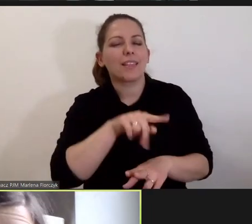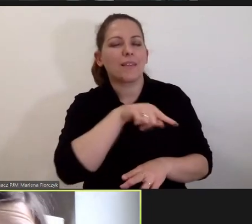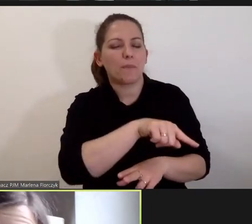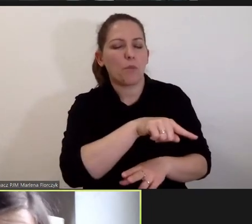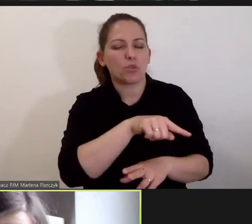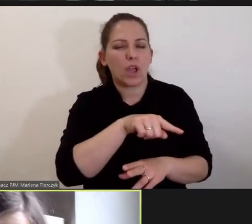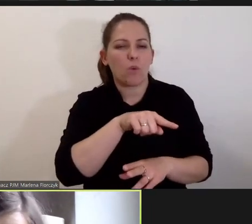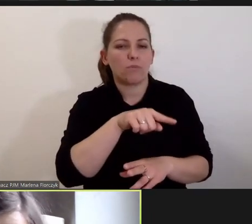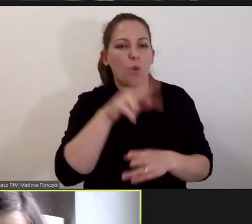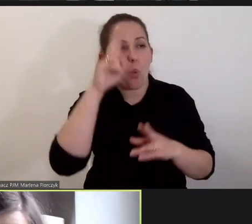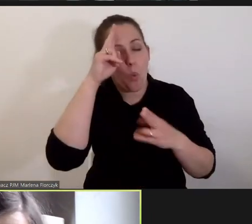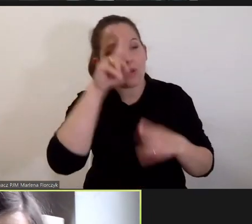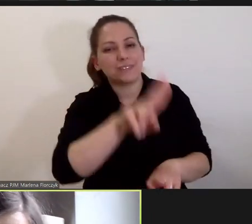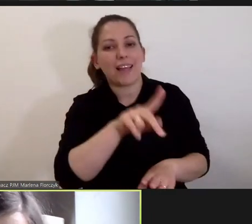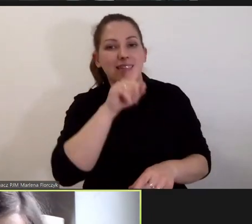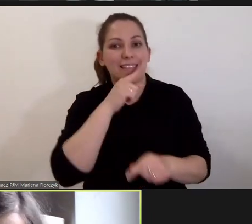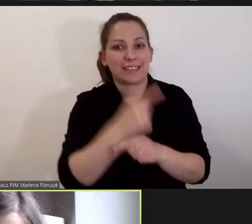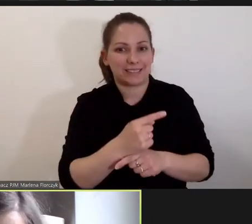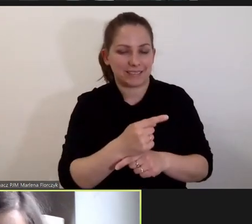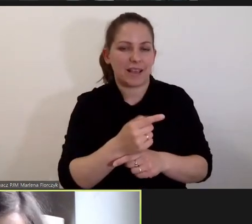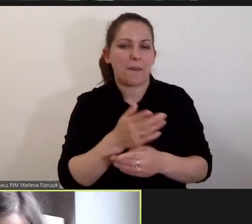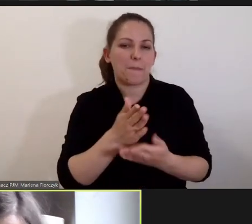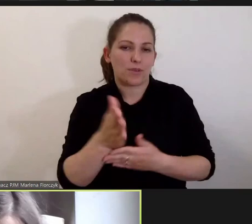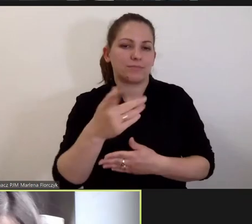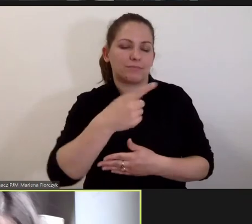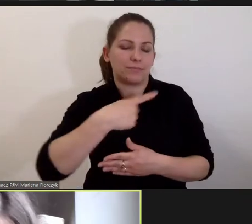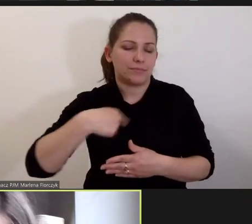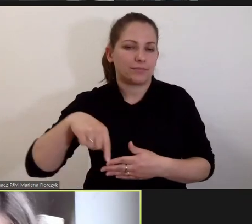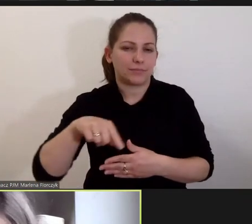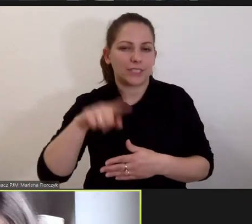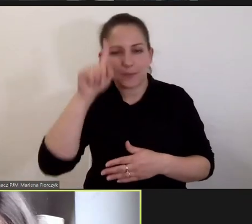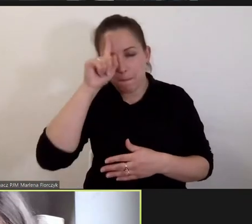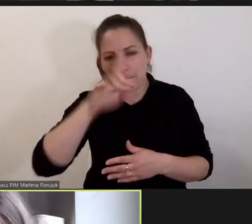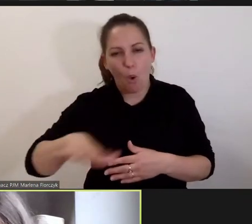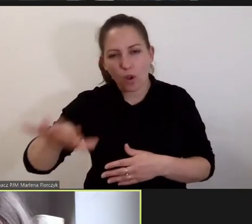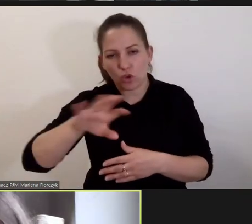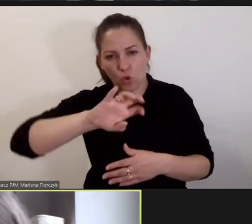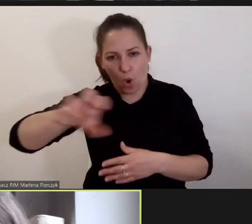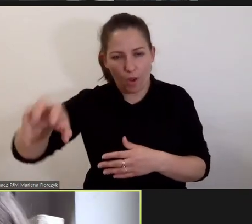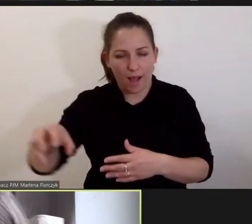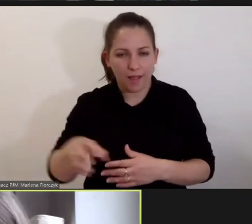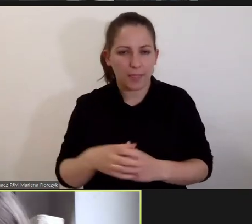uznaniu tych decyzji przez społeczności lokalne.